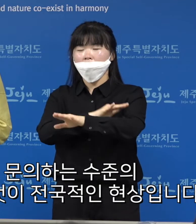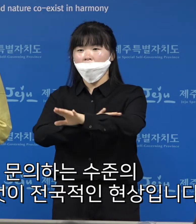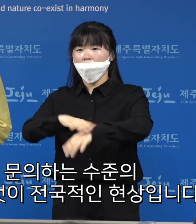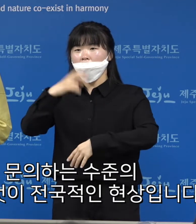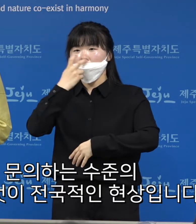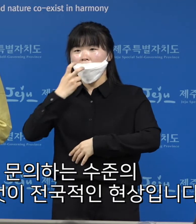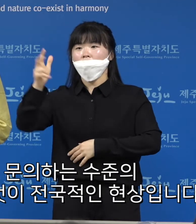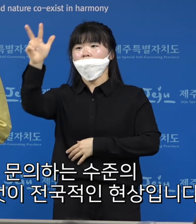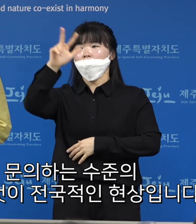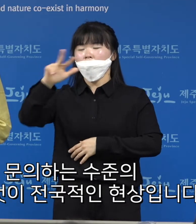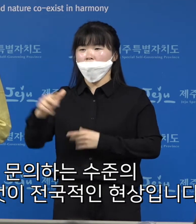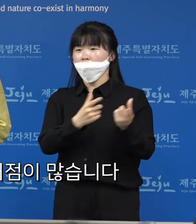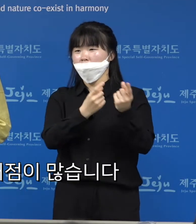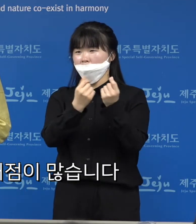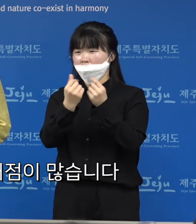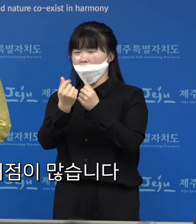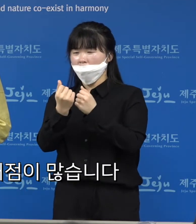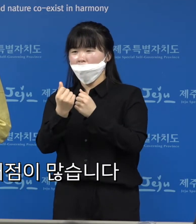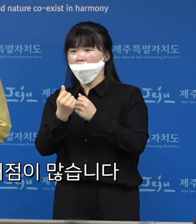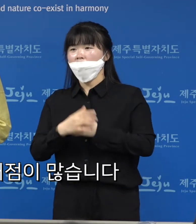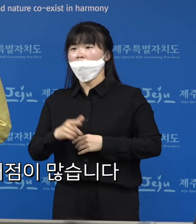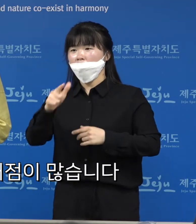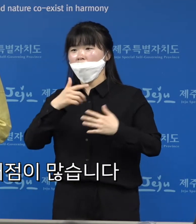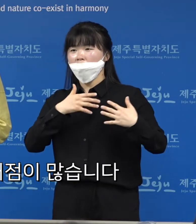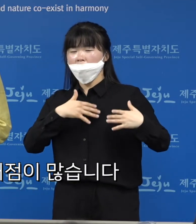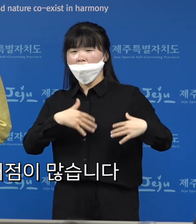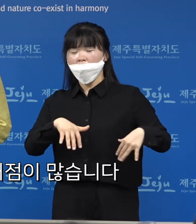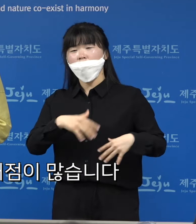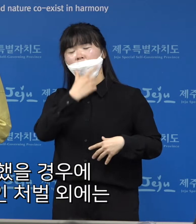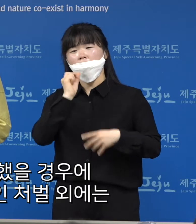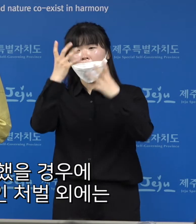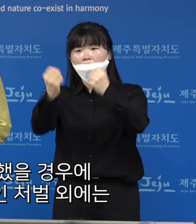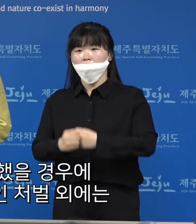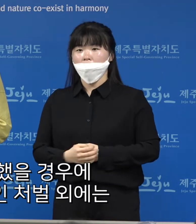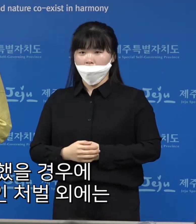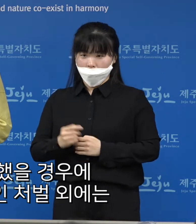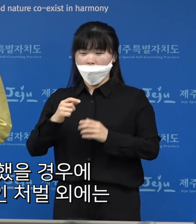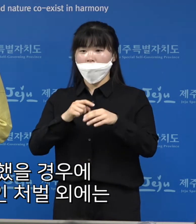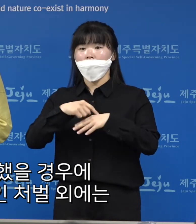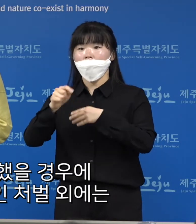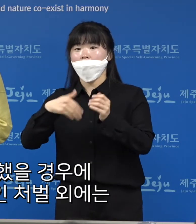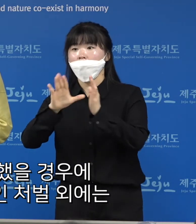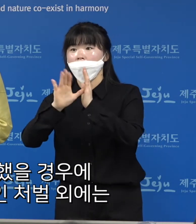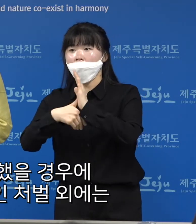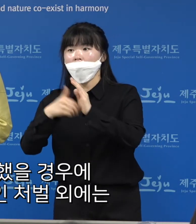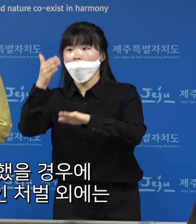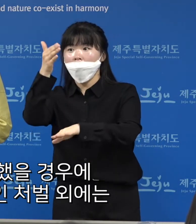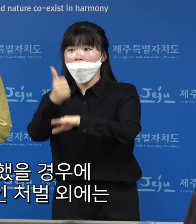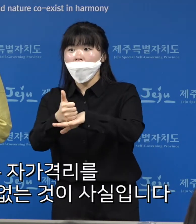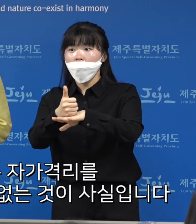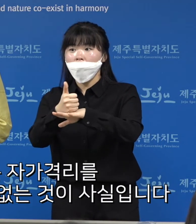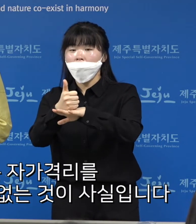전국적인 현상입니다. 너무나 허점이 많습니다. 이탈일수 경우에 사후적인 처벌